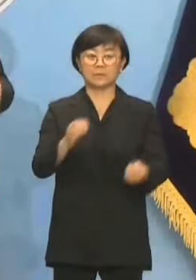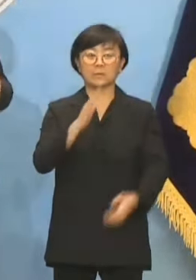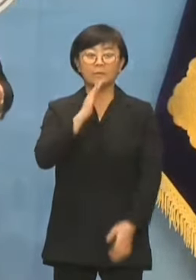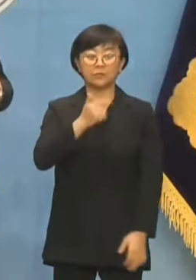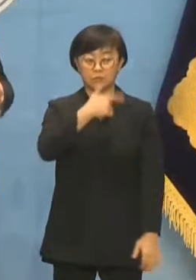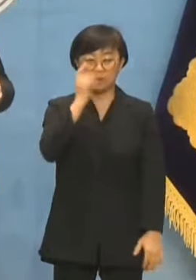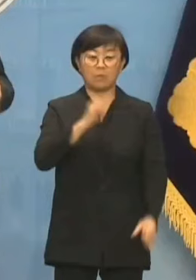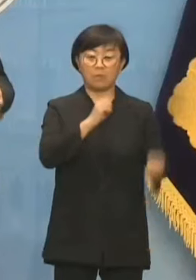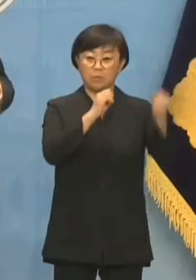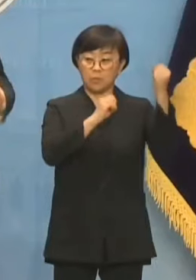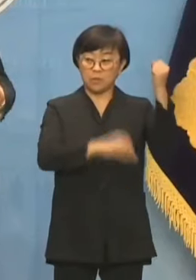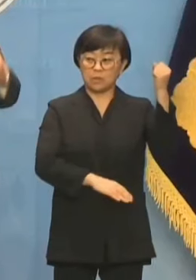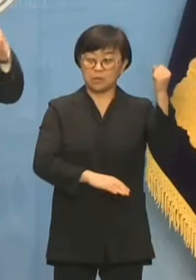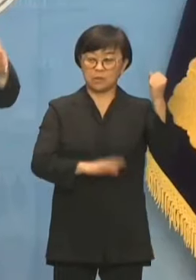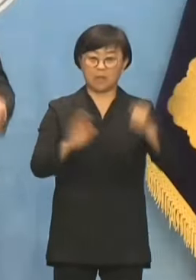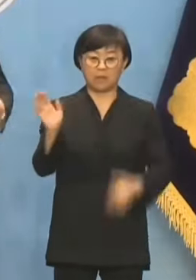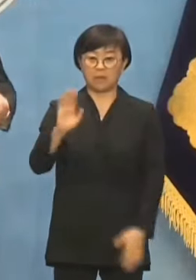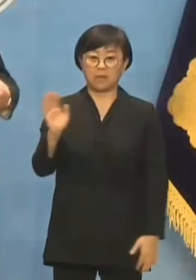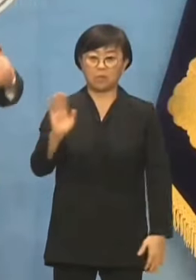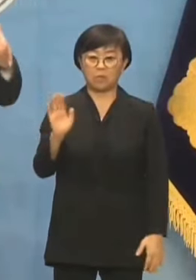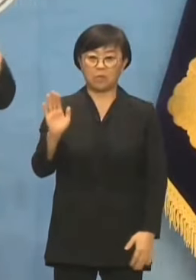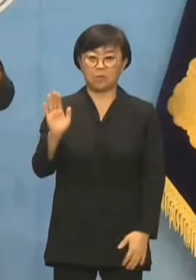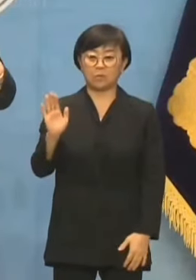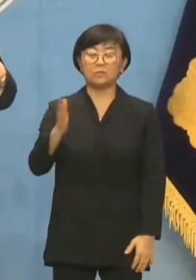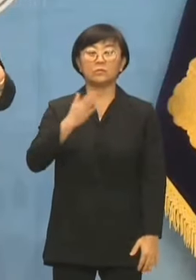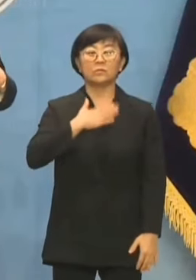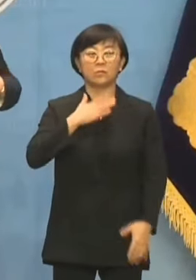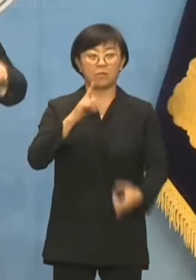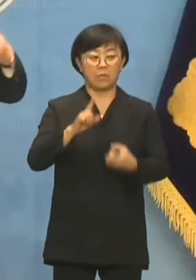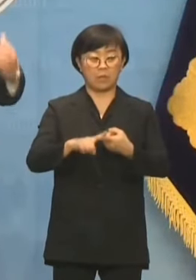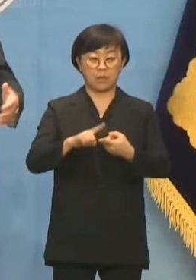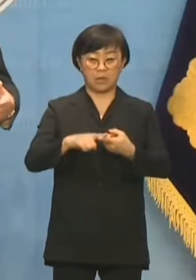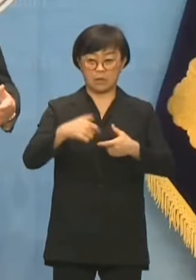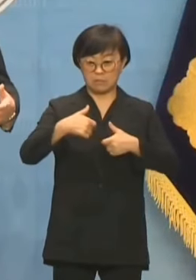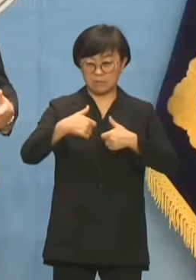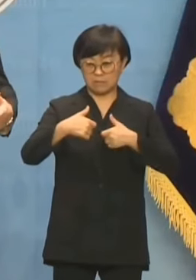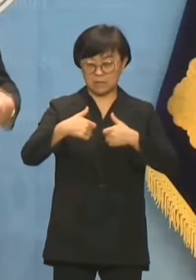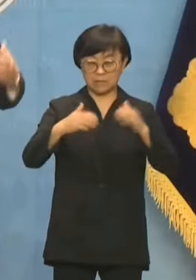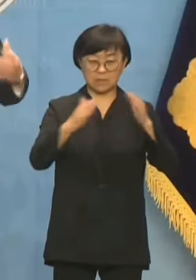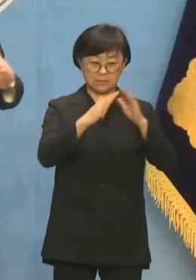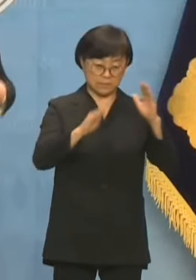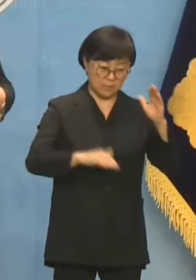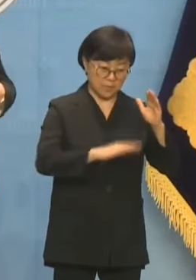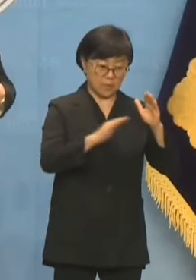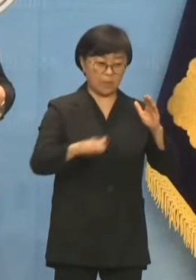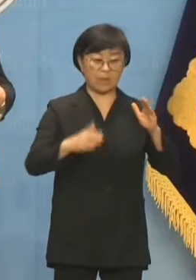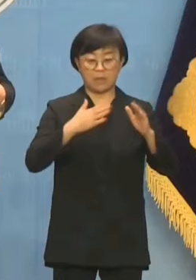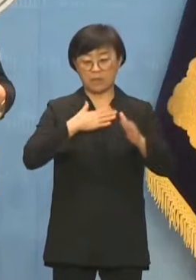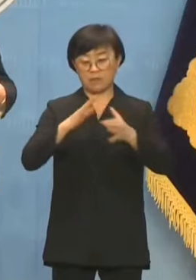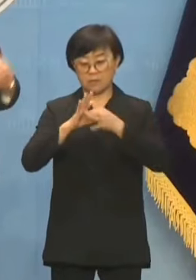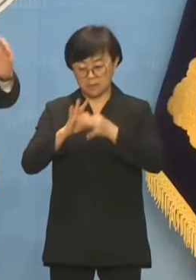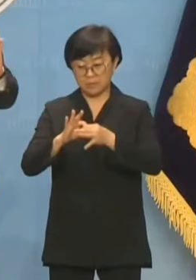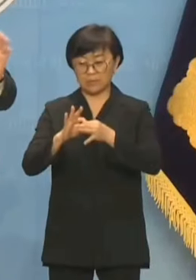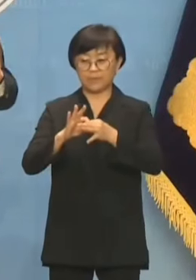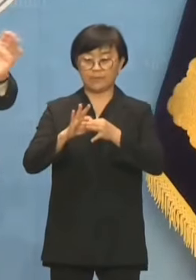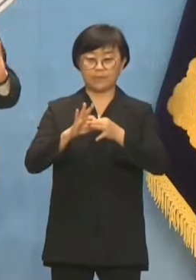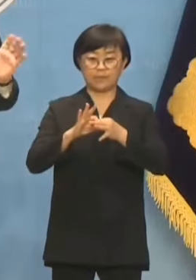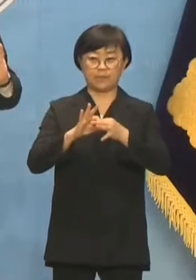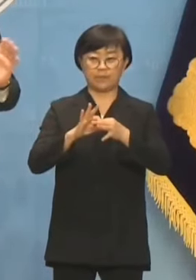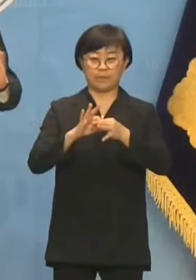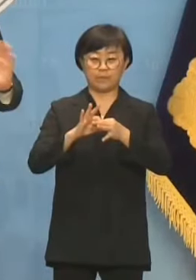그러나 이 본질을 흘리지 않고 여기는 저에 대한 흠집 저희 집안에 대한 나에 관한 건